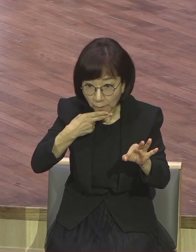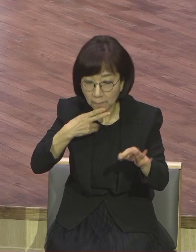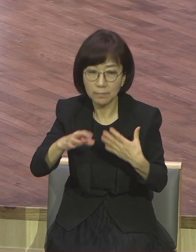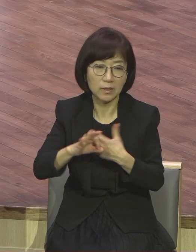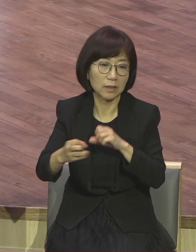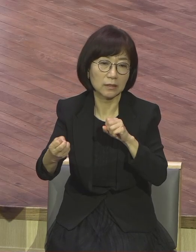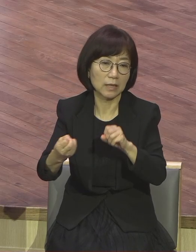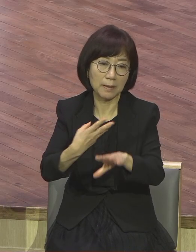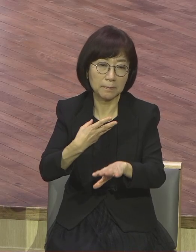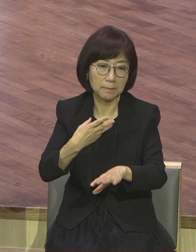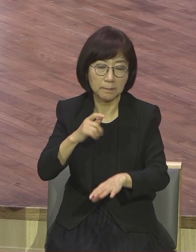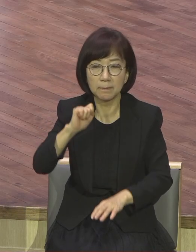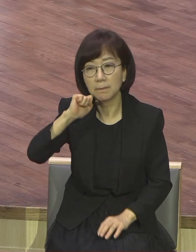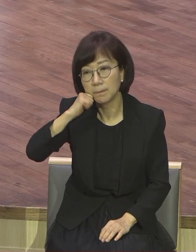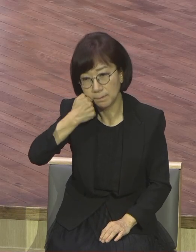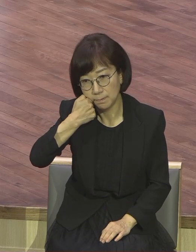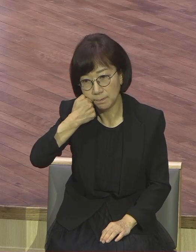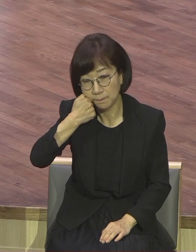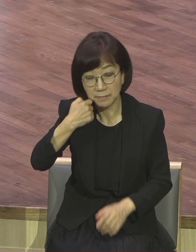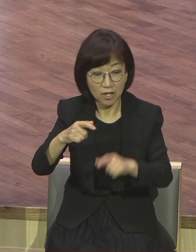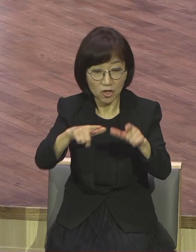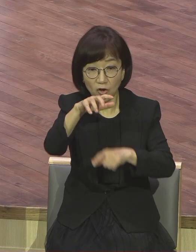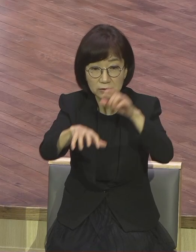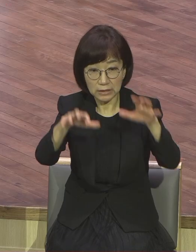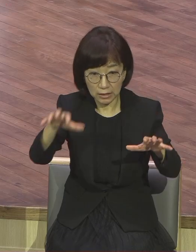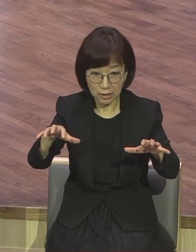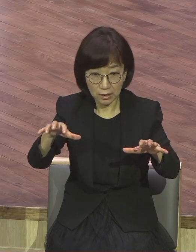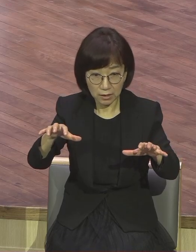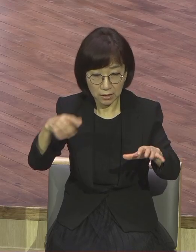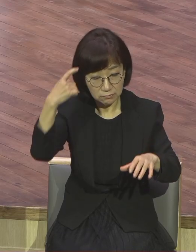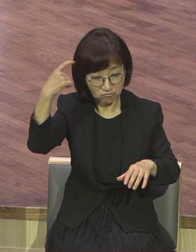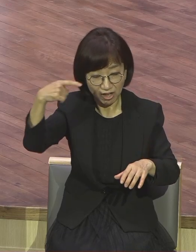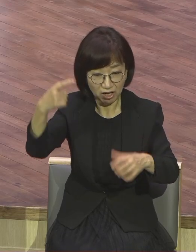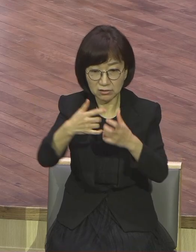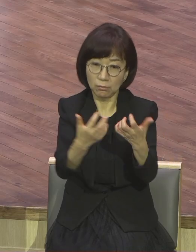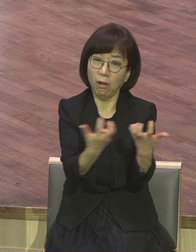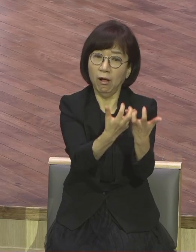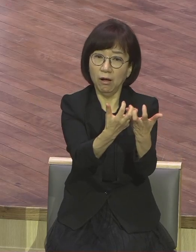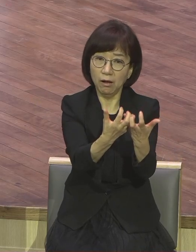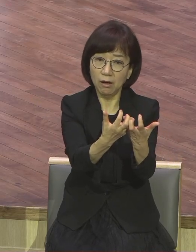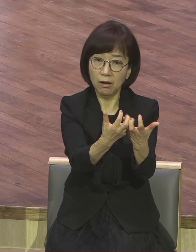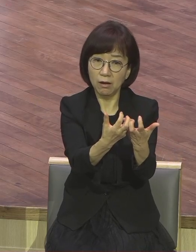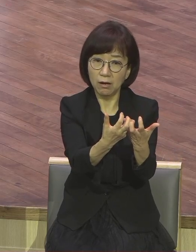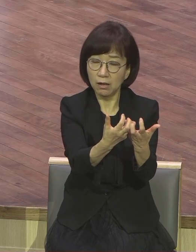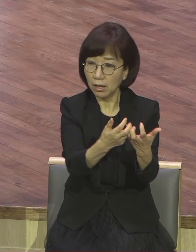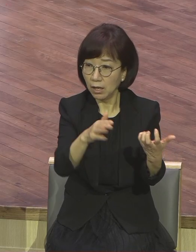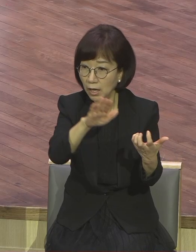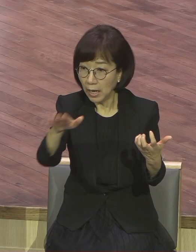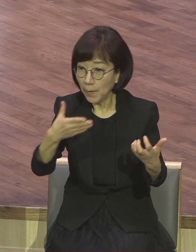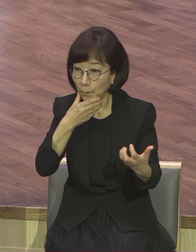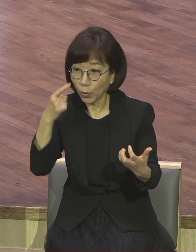그래서 이미 현장에 이런 사람들 가득 찾은데 여러분 가진 기한 보금을 말하는 게 그렇게 힘듭니까.